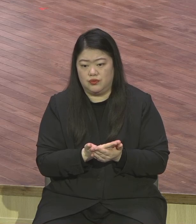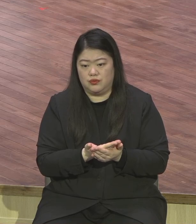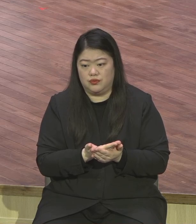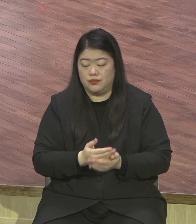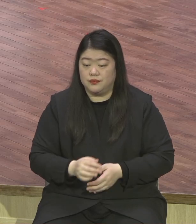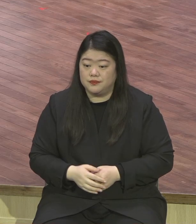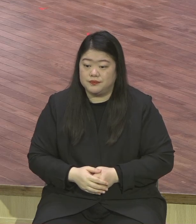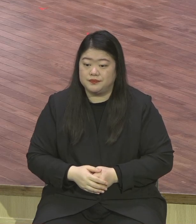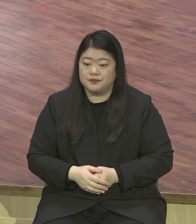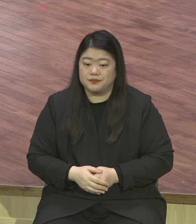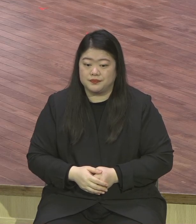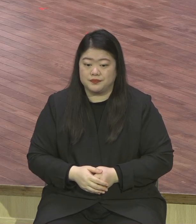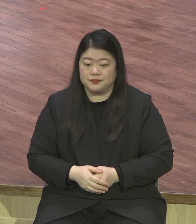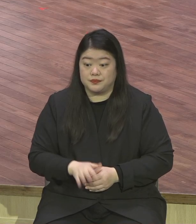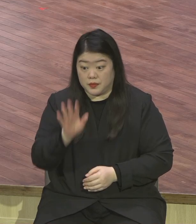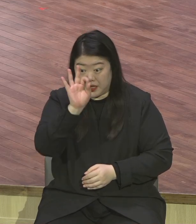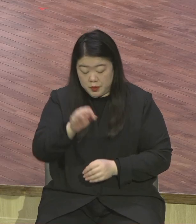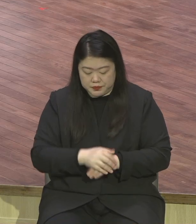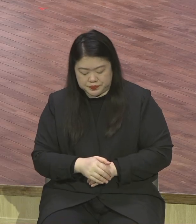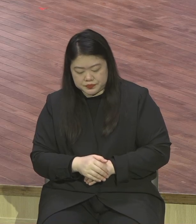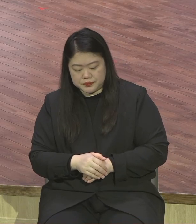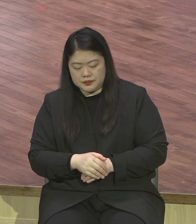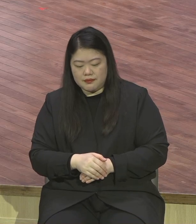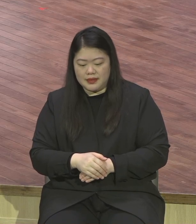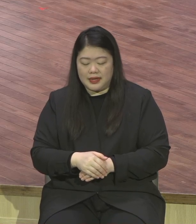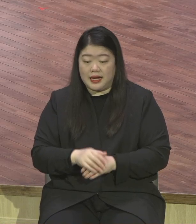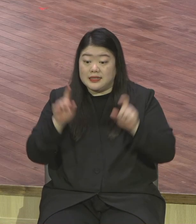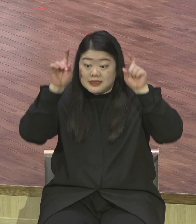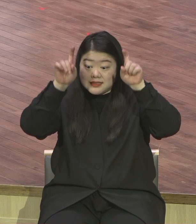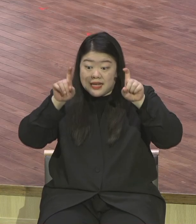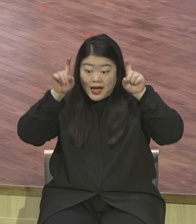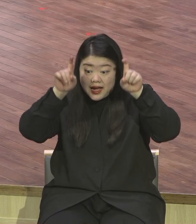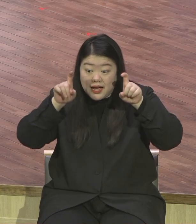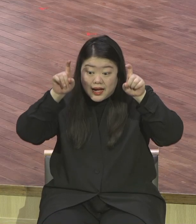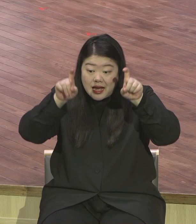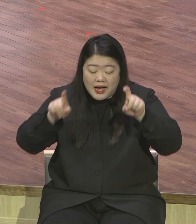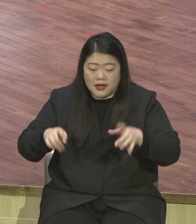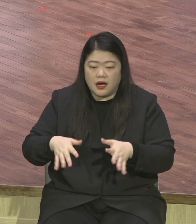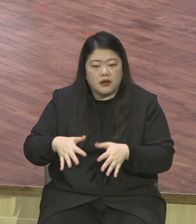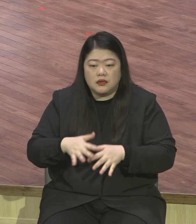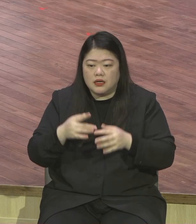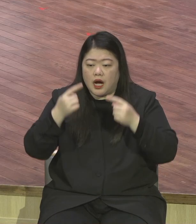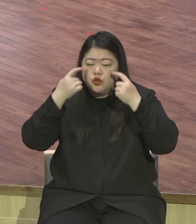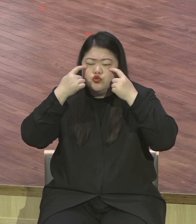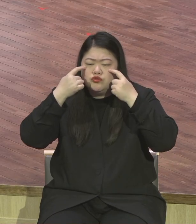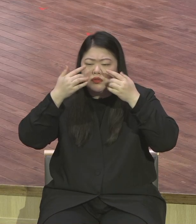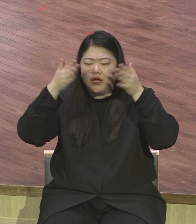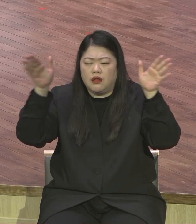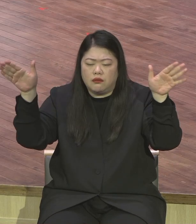보면 길 잃은 양은요 목자의 잘못이 아니잖아요 자신 잘못이잖아요